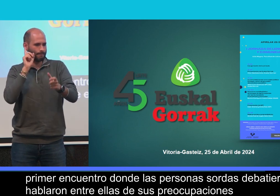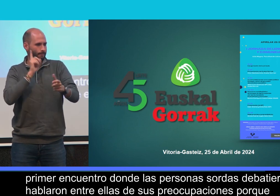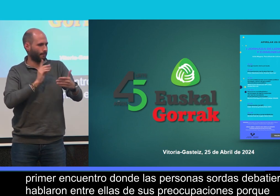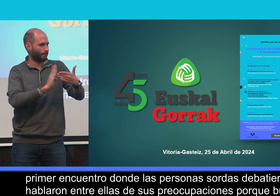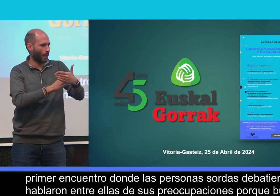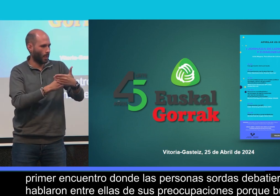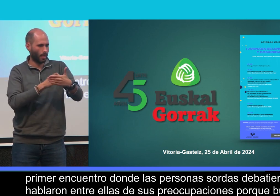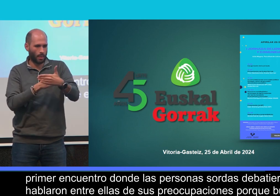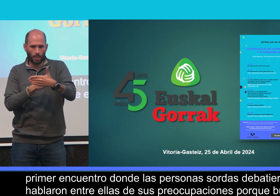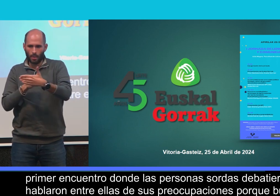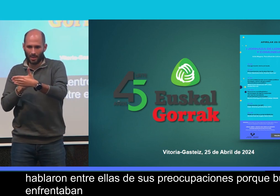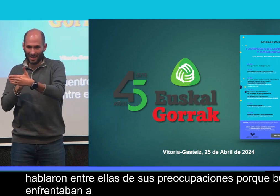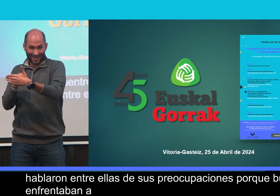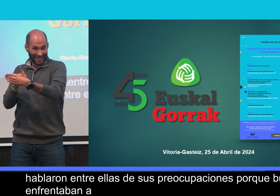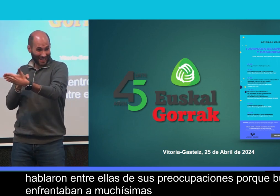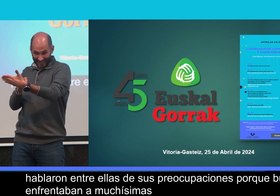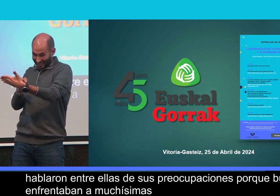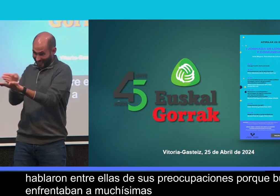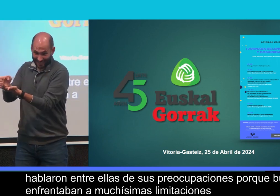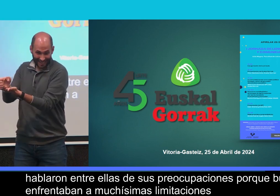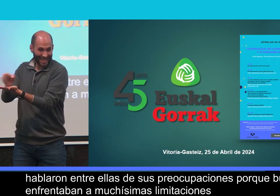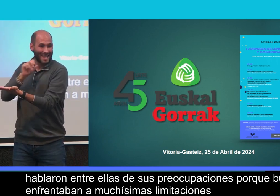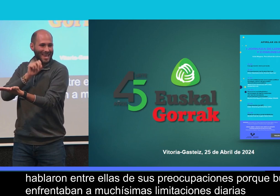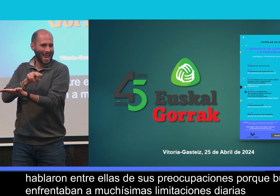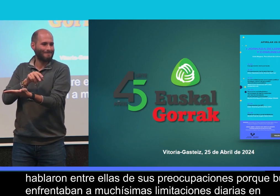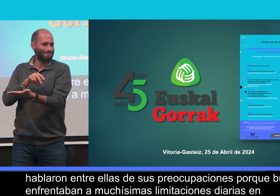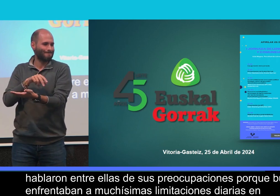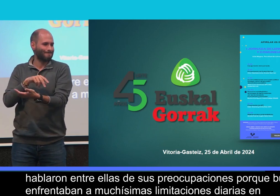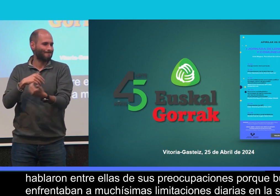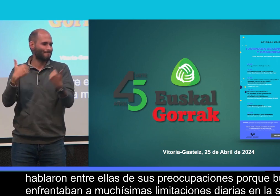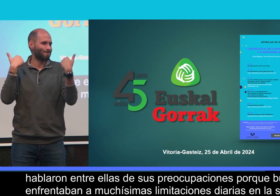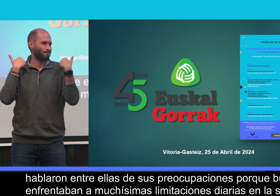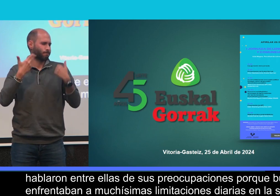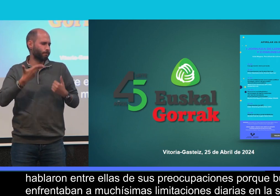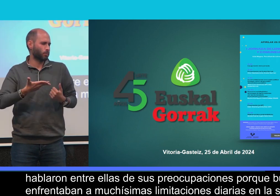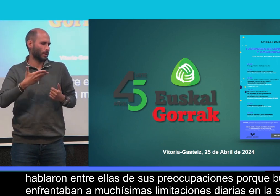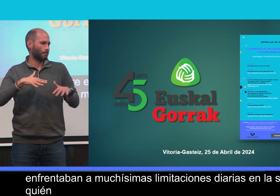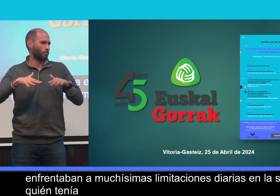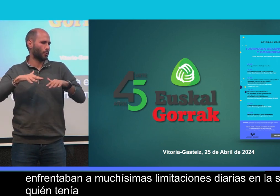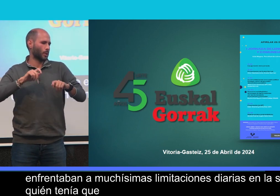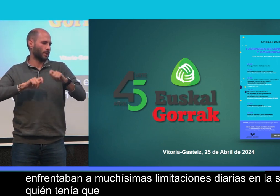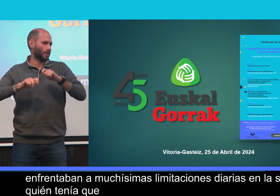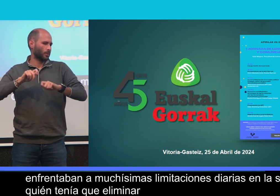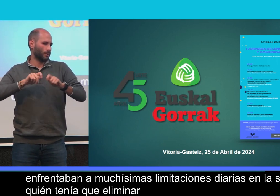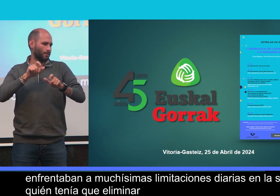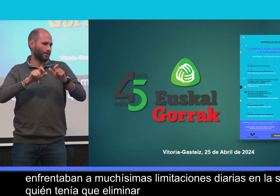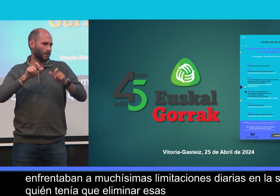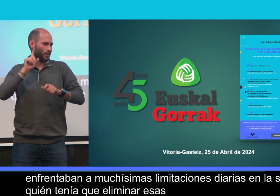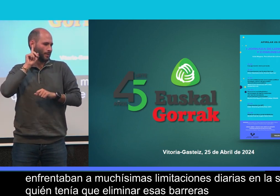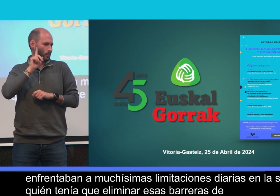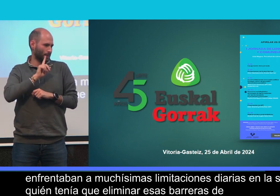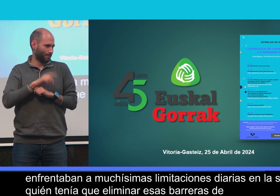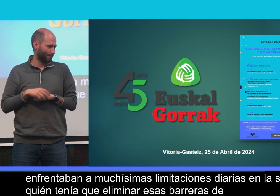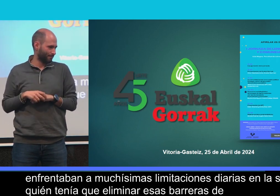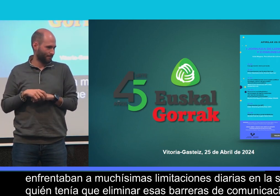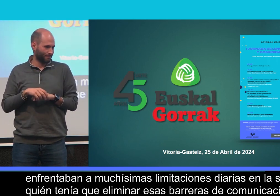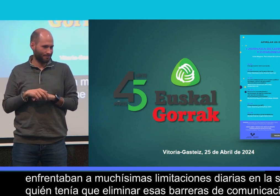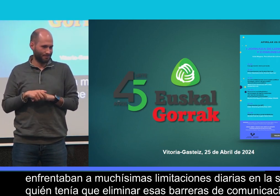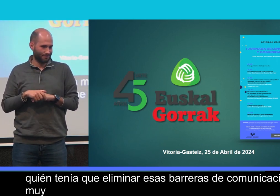enfrentaban a muchísimas limitaciones diarias en la sociedad. ¿Quién tenía que eliminar esas barreras de comunicación? Era muy importante el movimiento